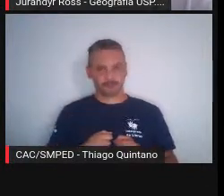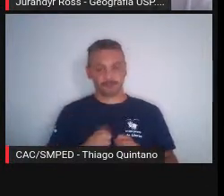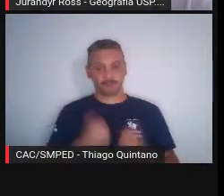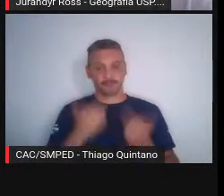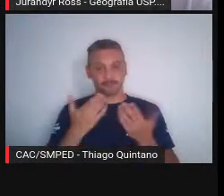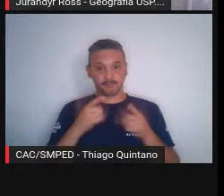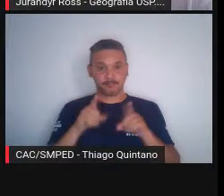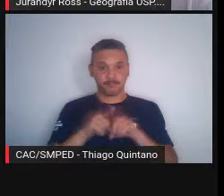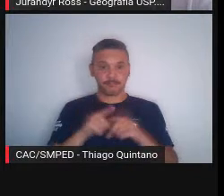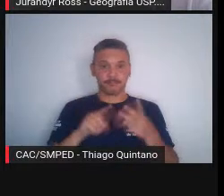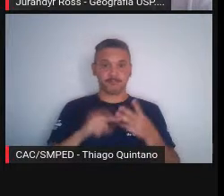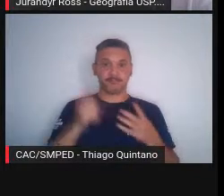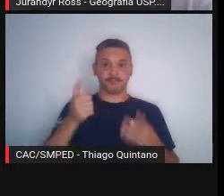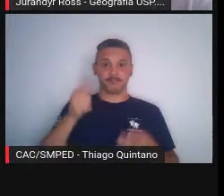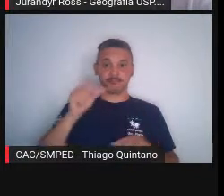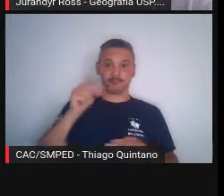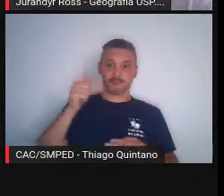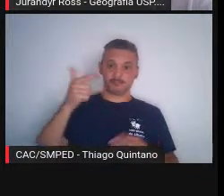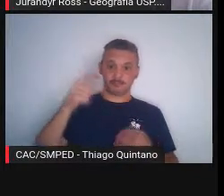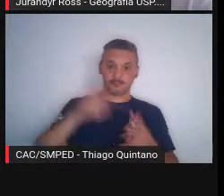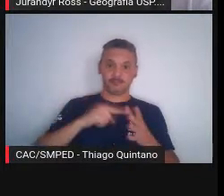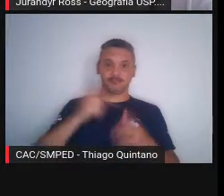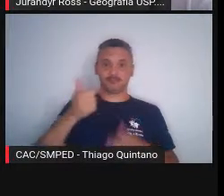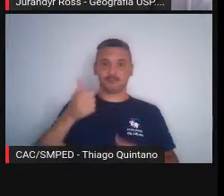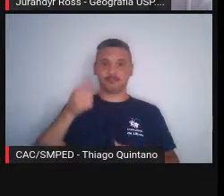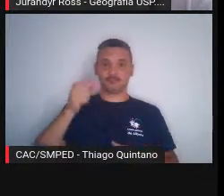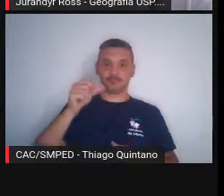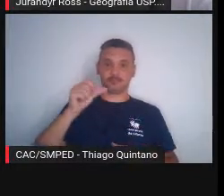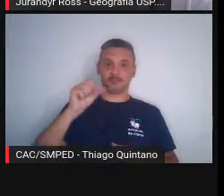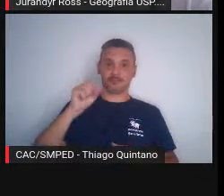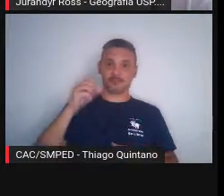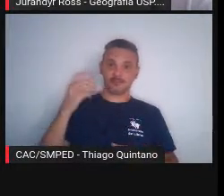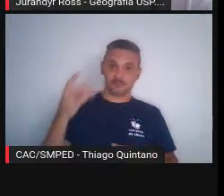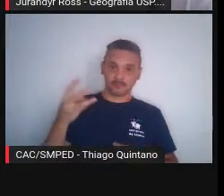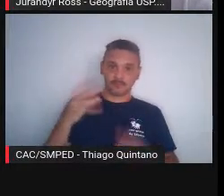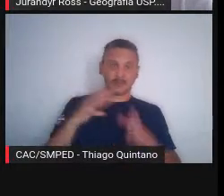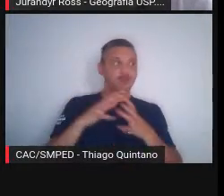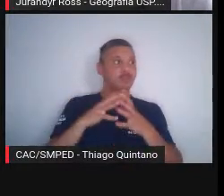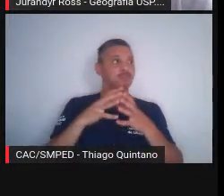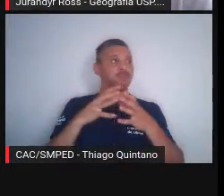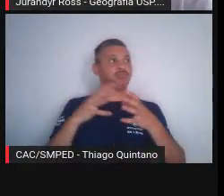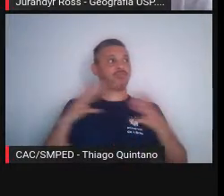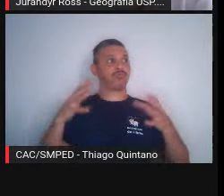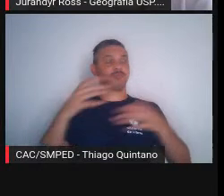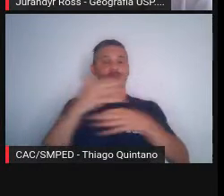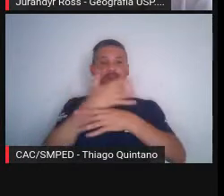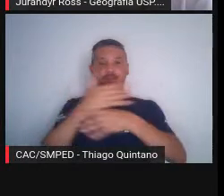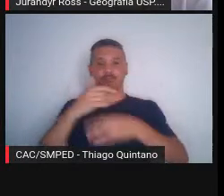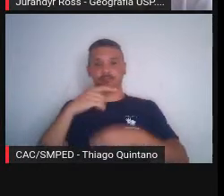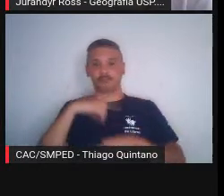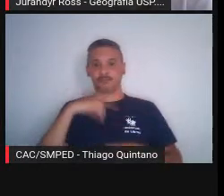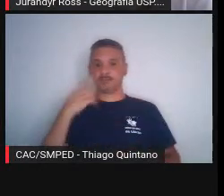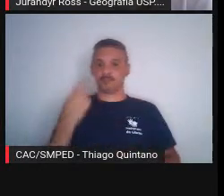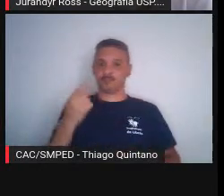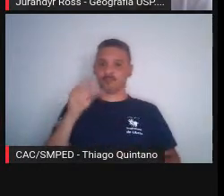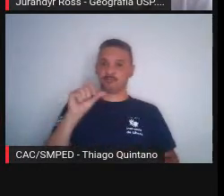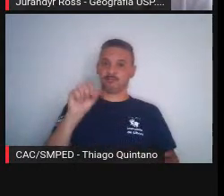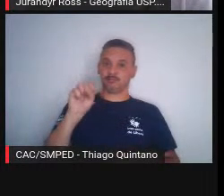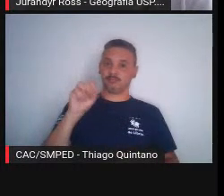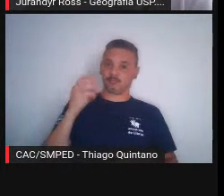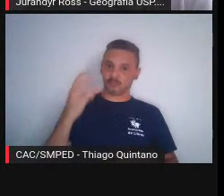72, 62, pulou mais, adençou mais, 72 adençou mais, 83 adençou mais,